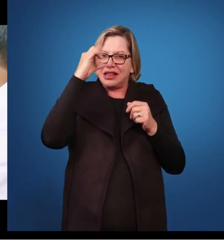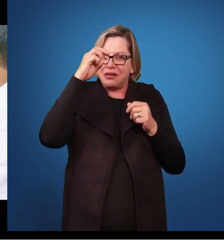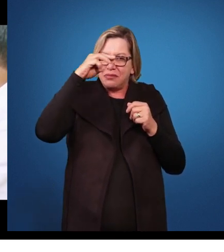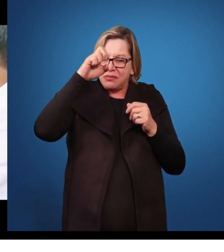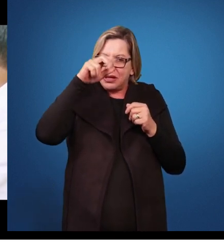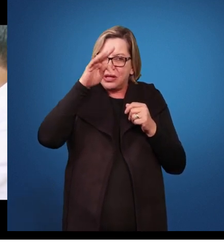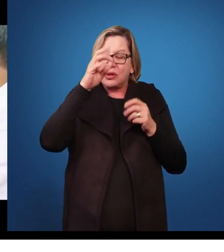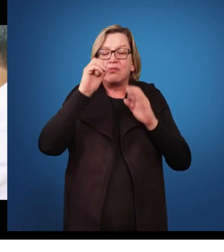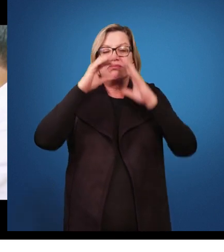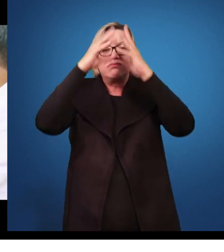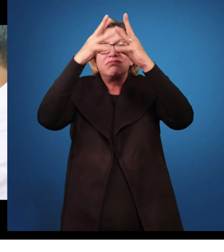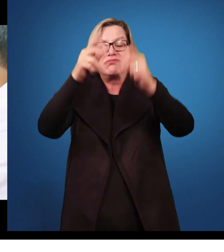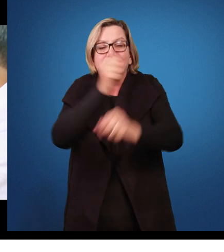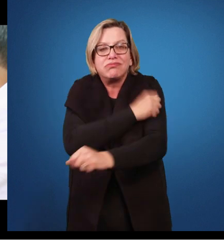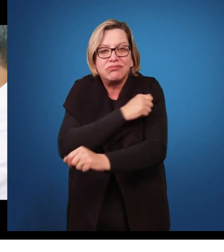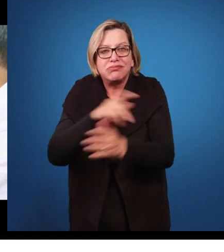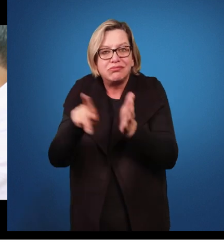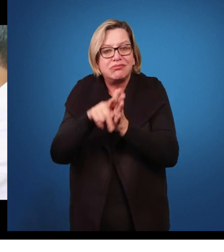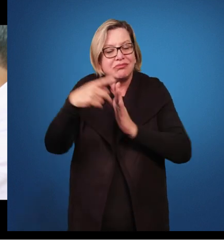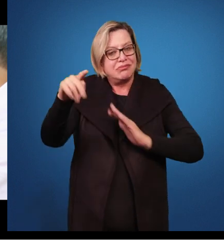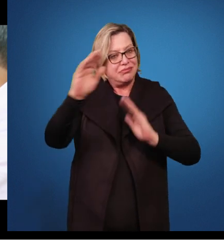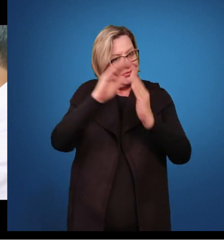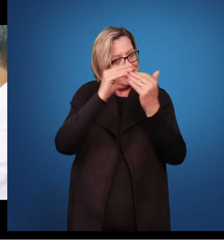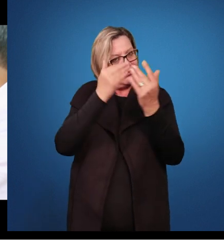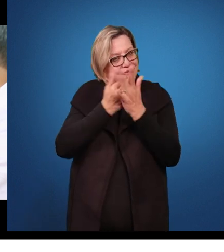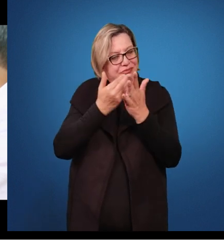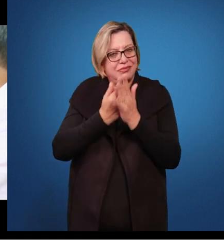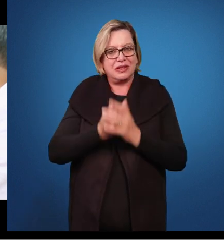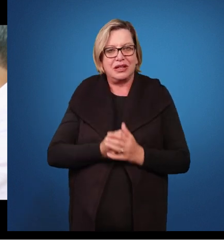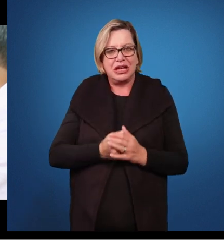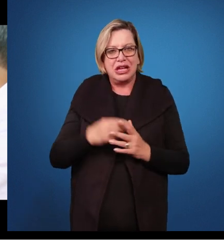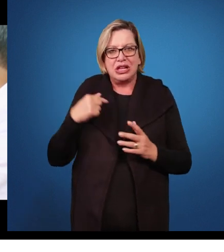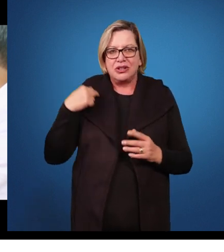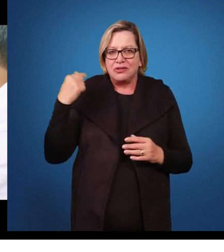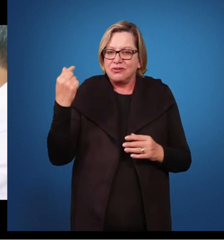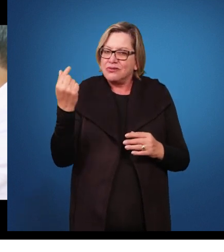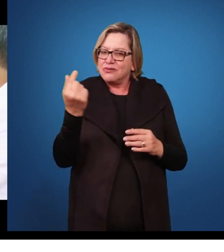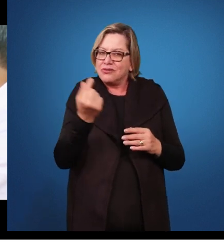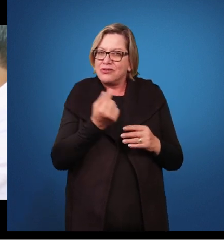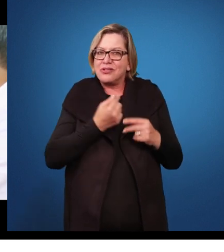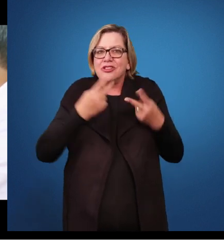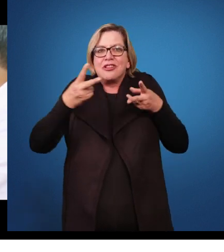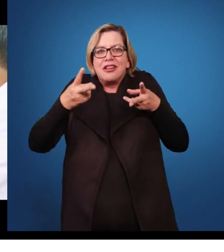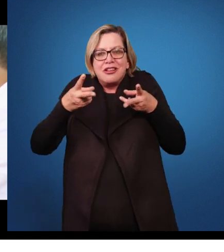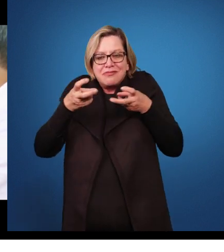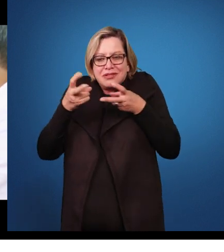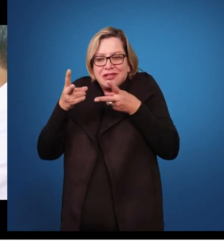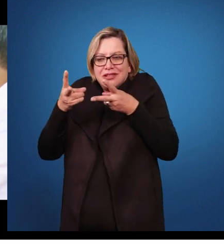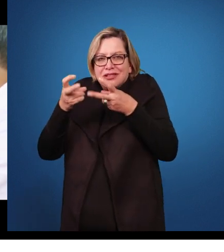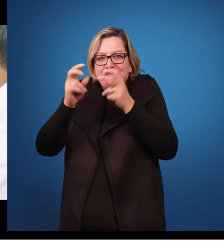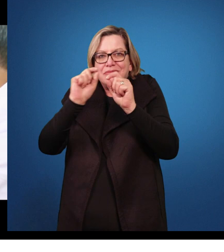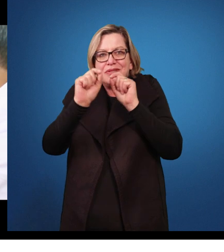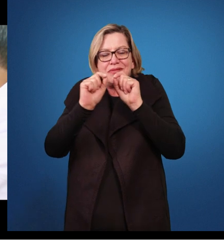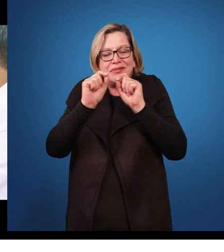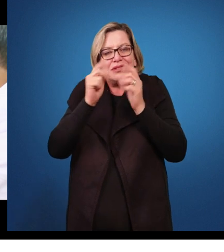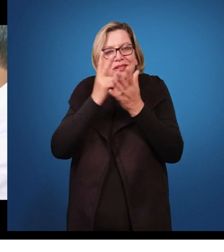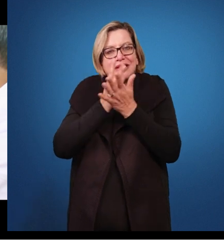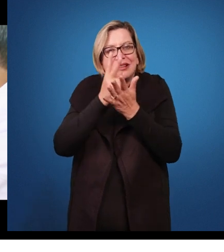E isso nos permite perceber que um dos elementos que a gente não pode deixar de fora num trabalho